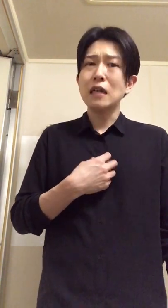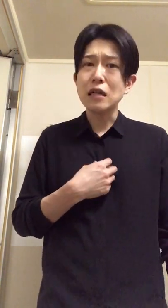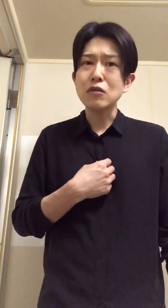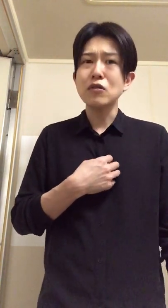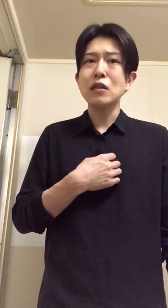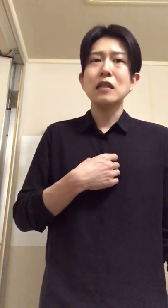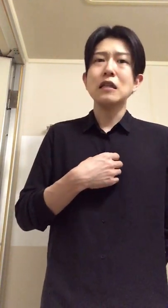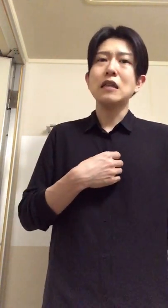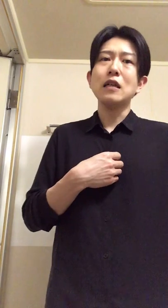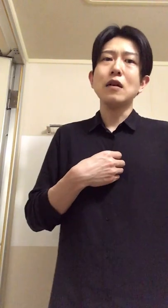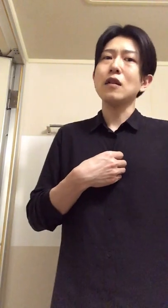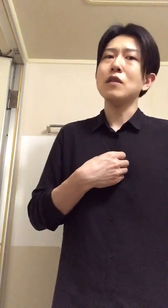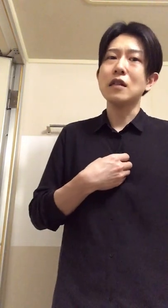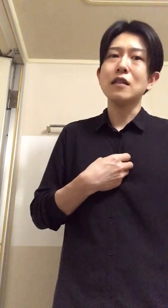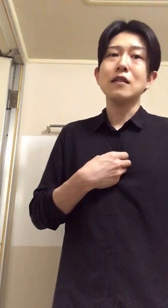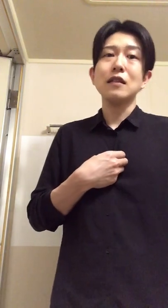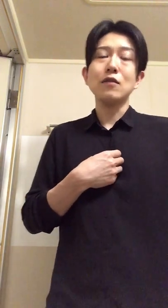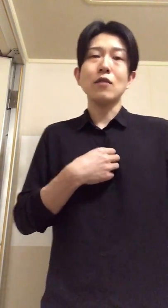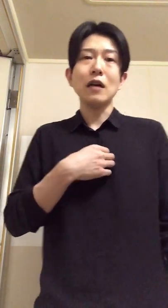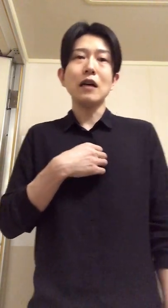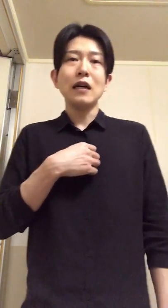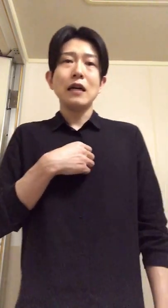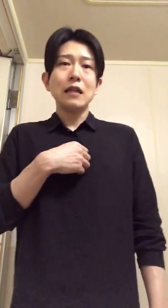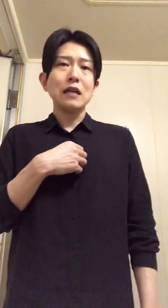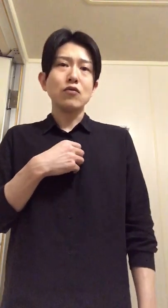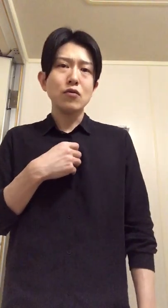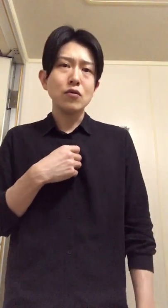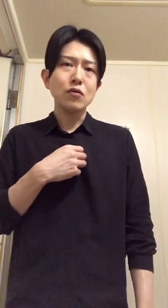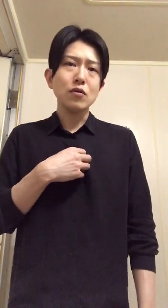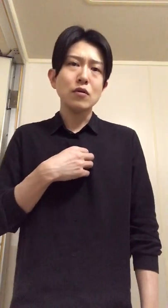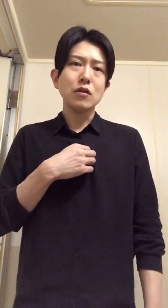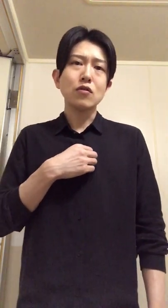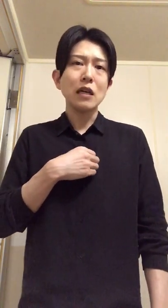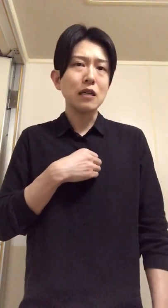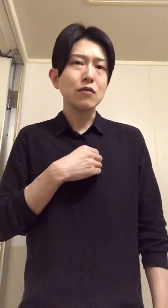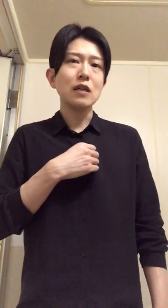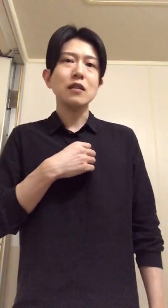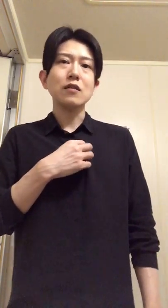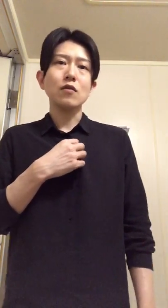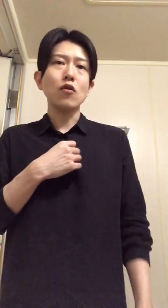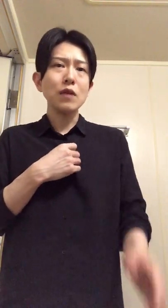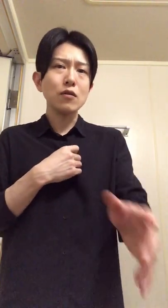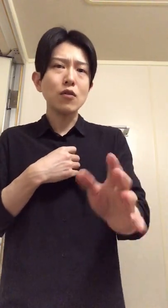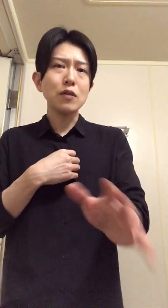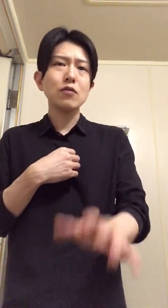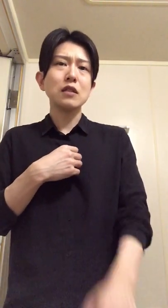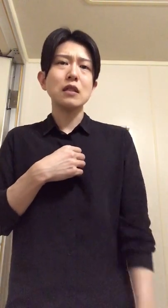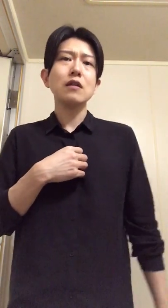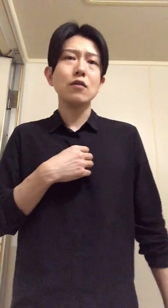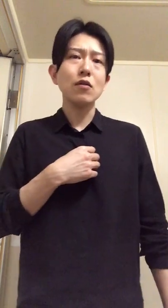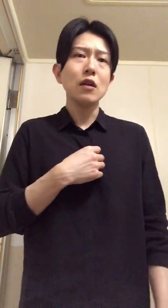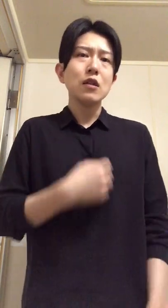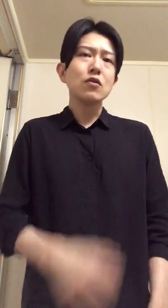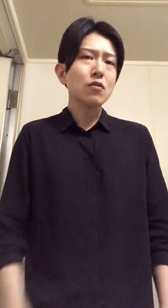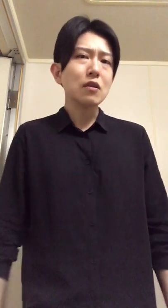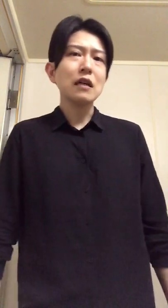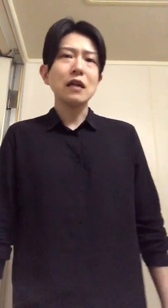なんかそんなにいけない頭下げられないとかなんかそういうちょっとへりくだれなり小辺言うとは違うけどちょっとなんか